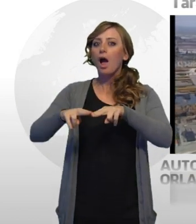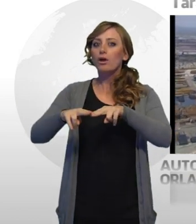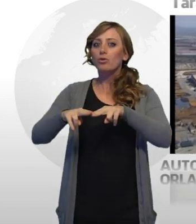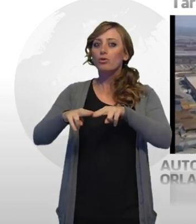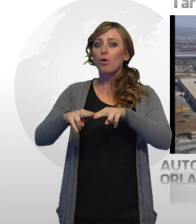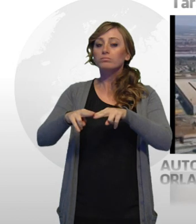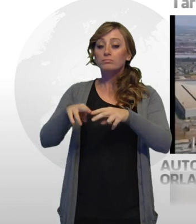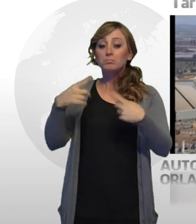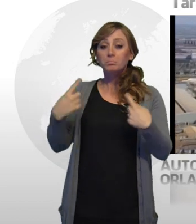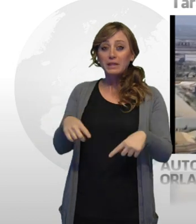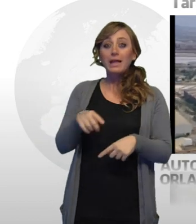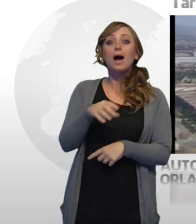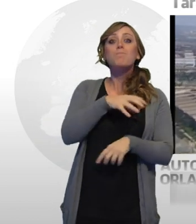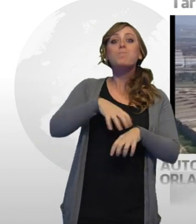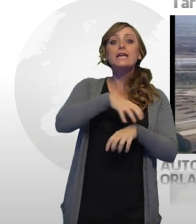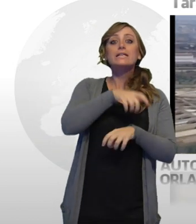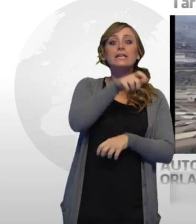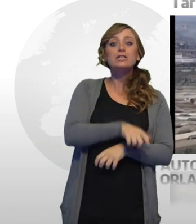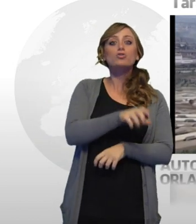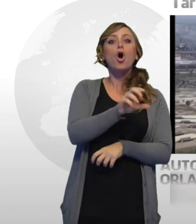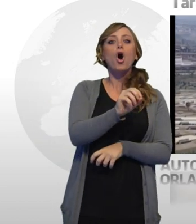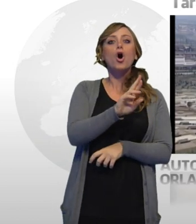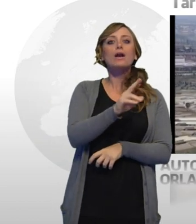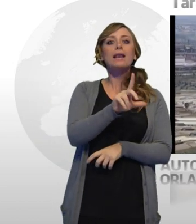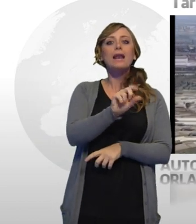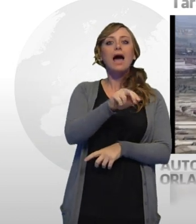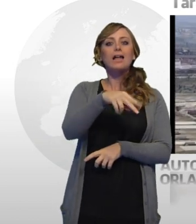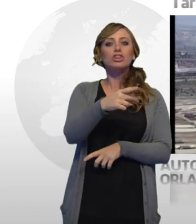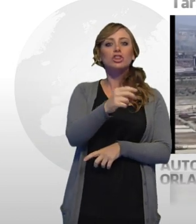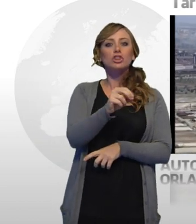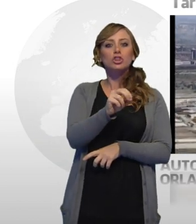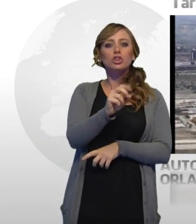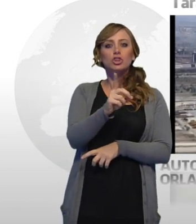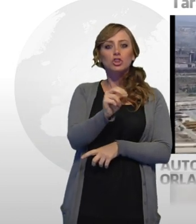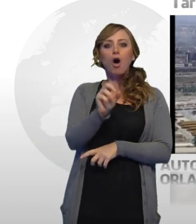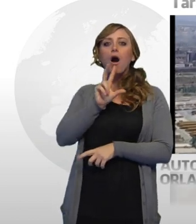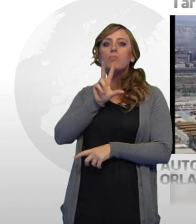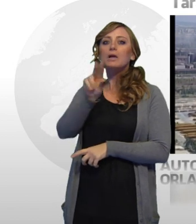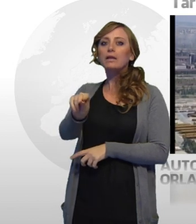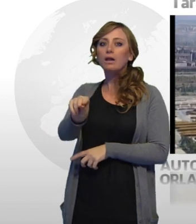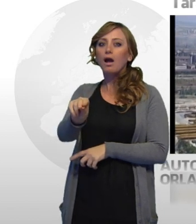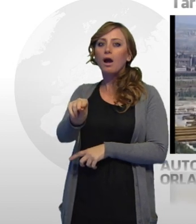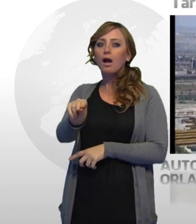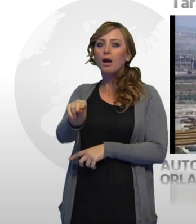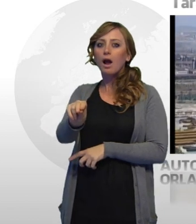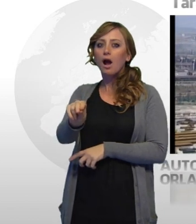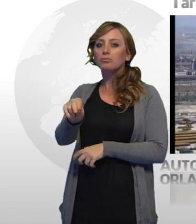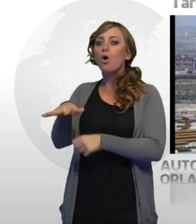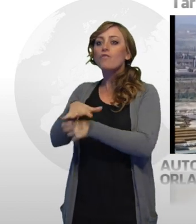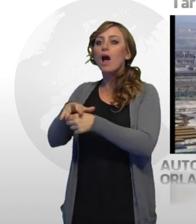dichiarato che i Riva non hanno ricevuto nessun favore da parte sua. Il ministro si riferisce